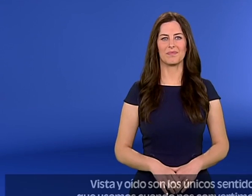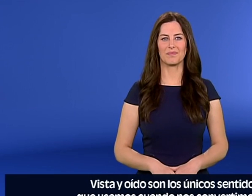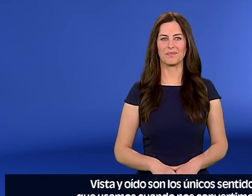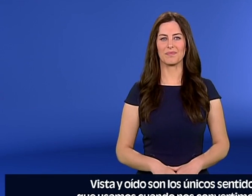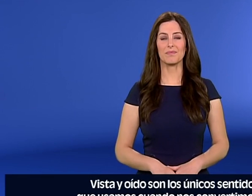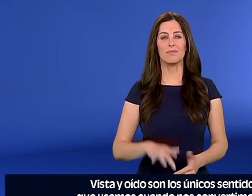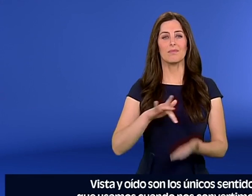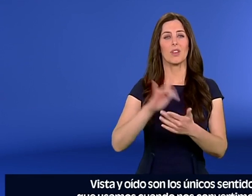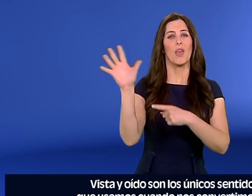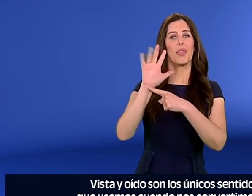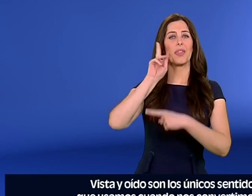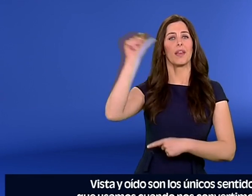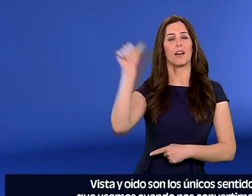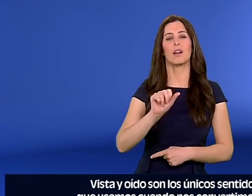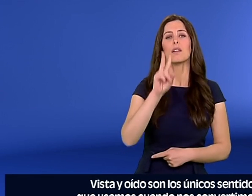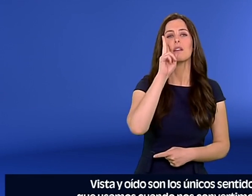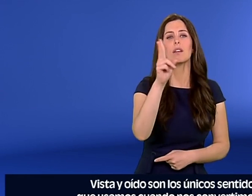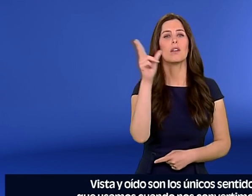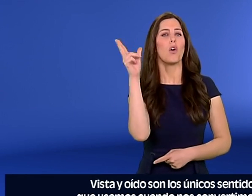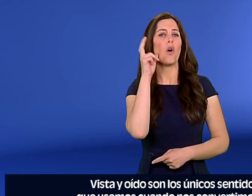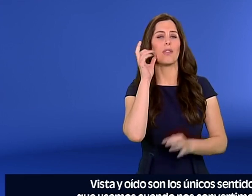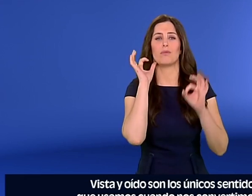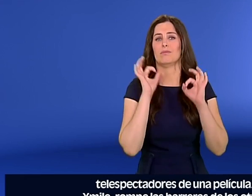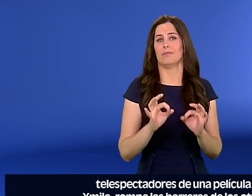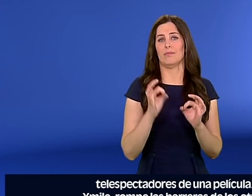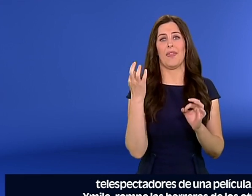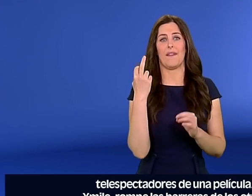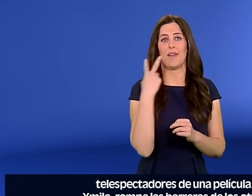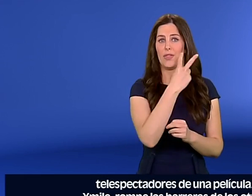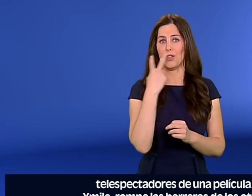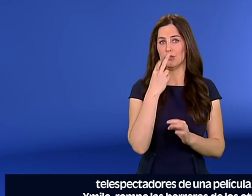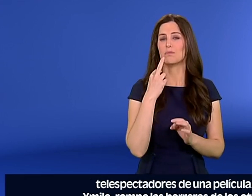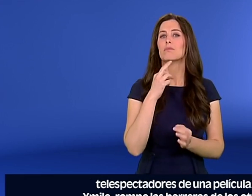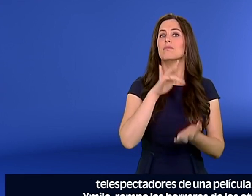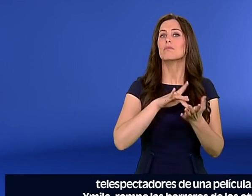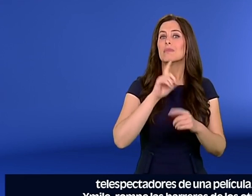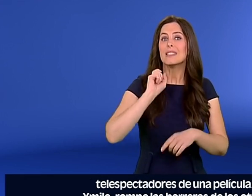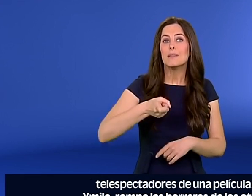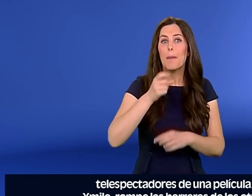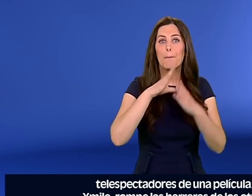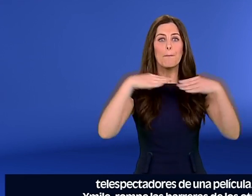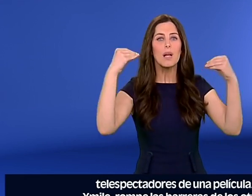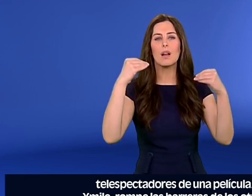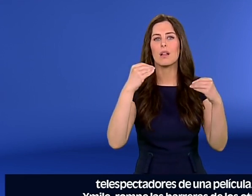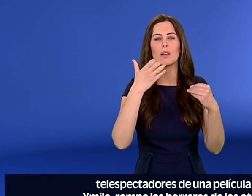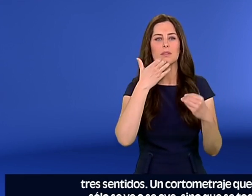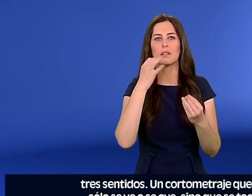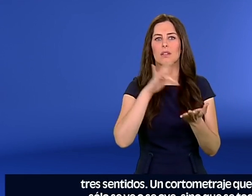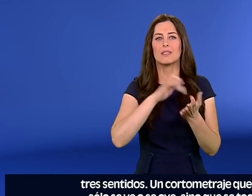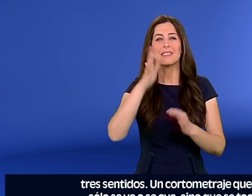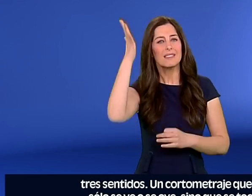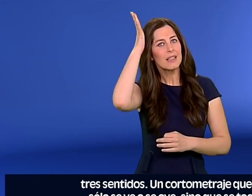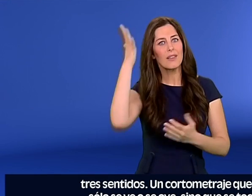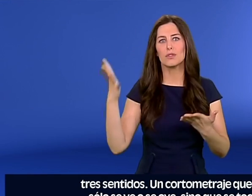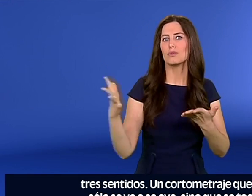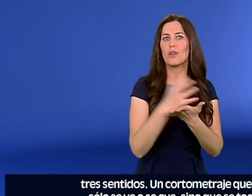Vista y oído son los únicos sentidos que usamos cuando nos convertimos en telespectadores de una película. Smile rompe las barreras de los otros tres